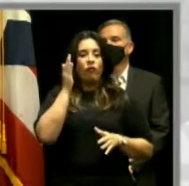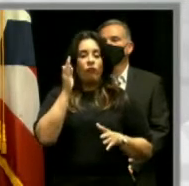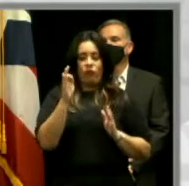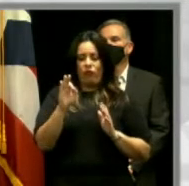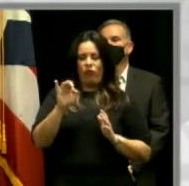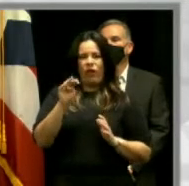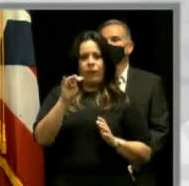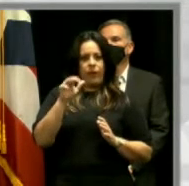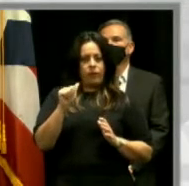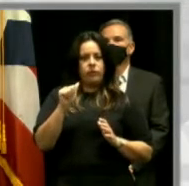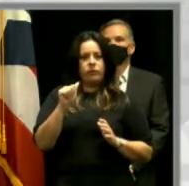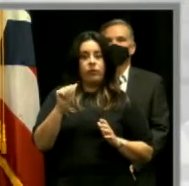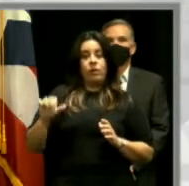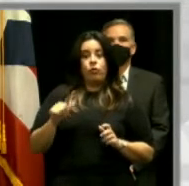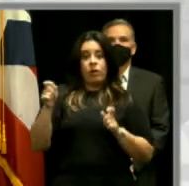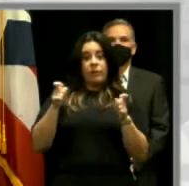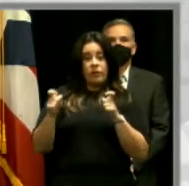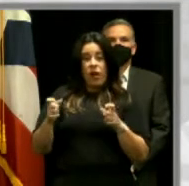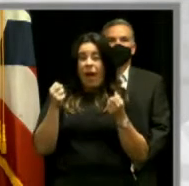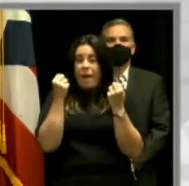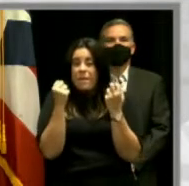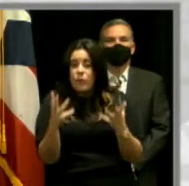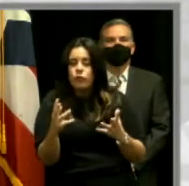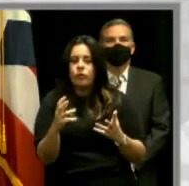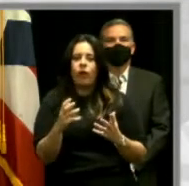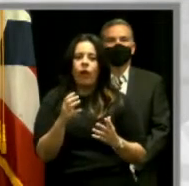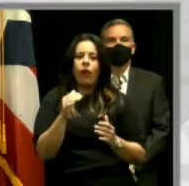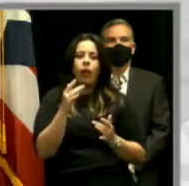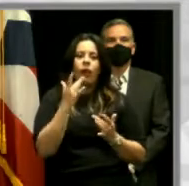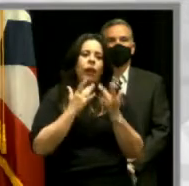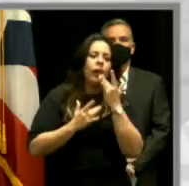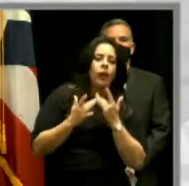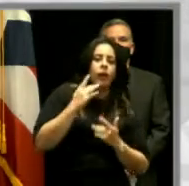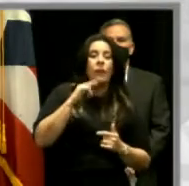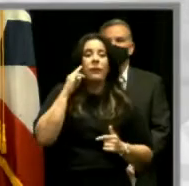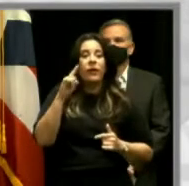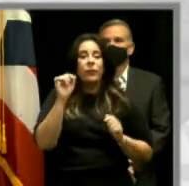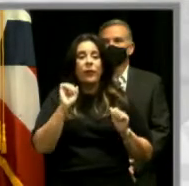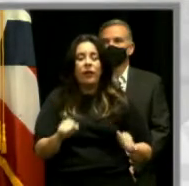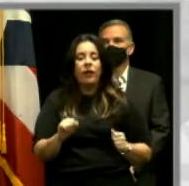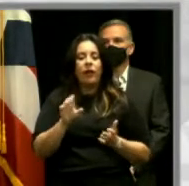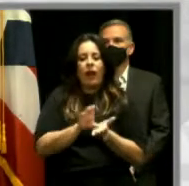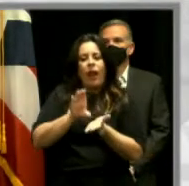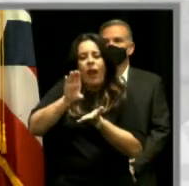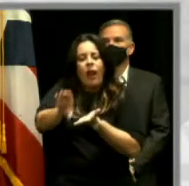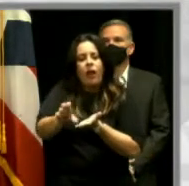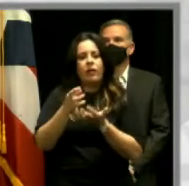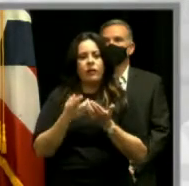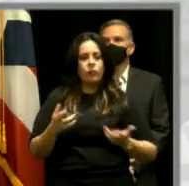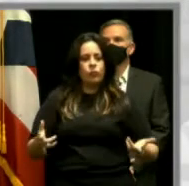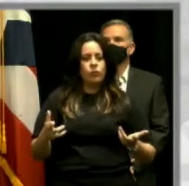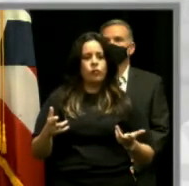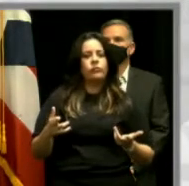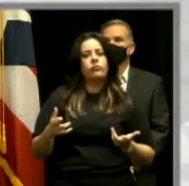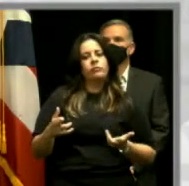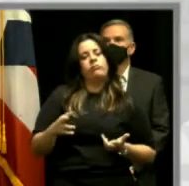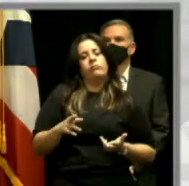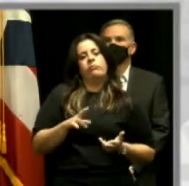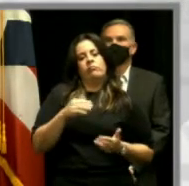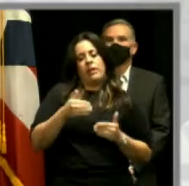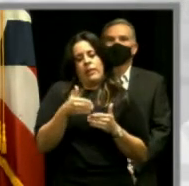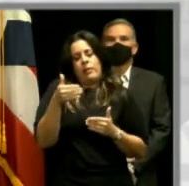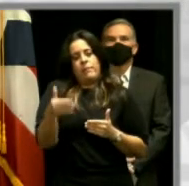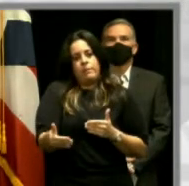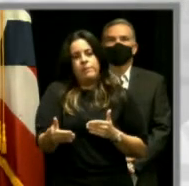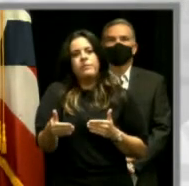administración, aunque al principio hubo muchísimos tropiezos para que se pudieran asignar los recursos, tengo que decir que posterior